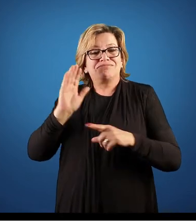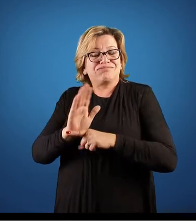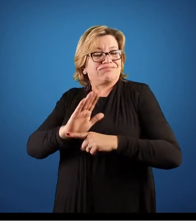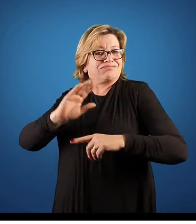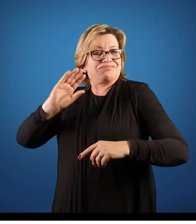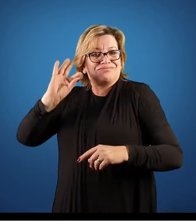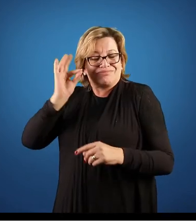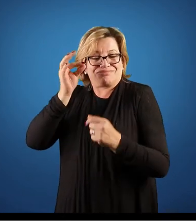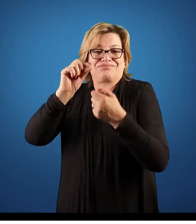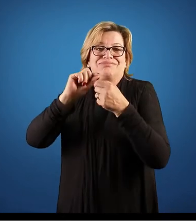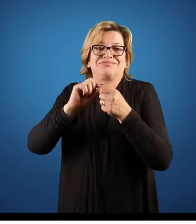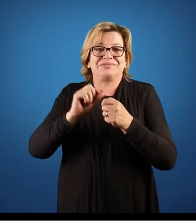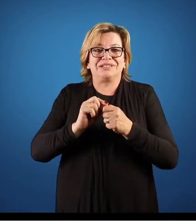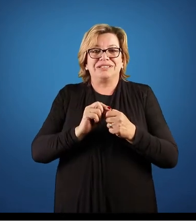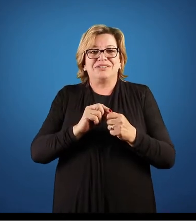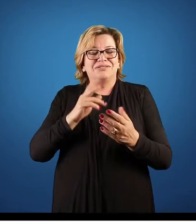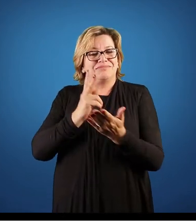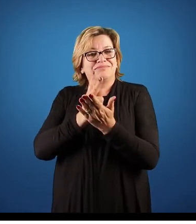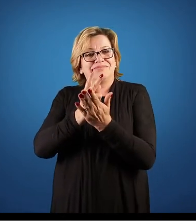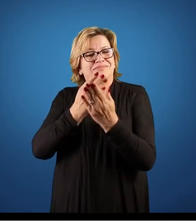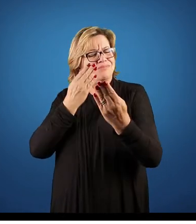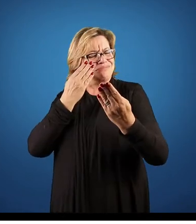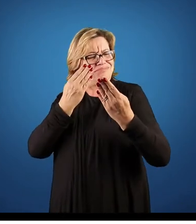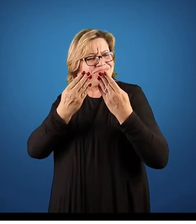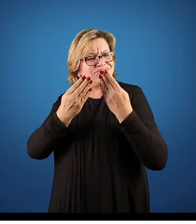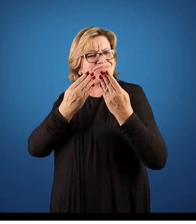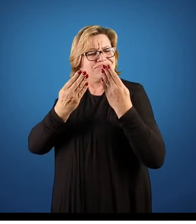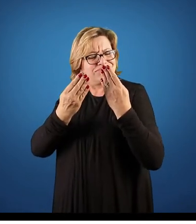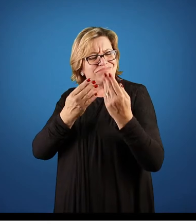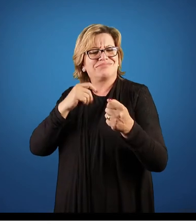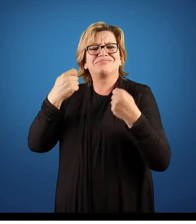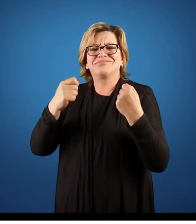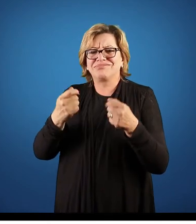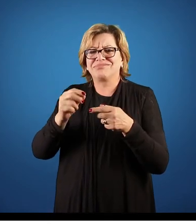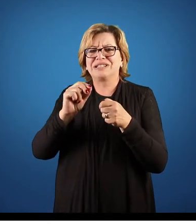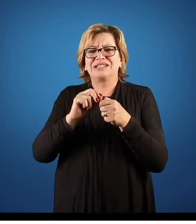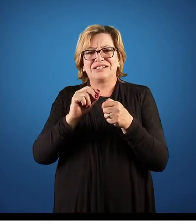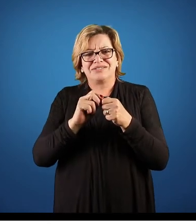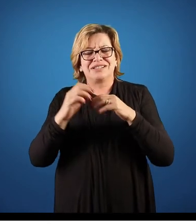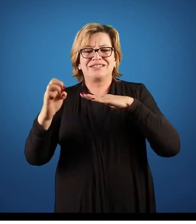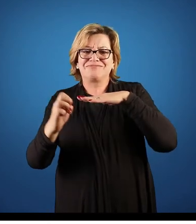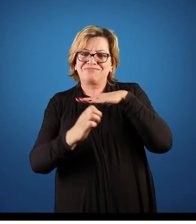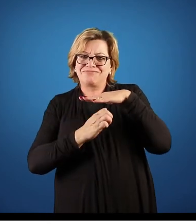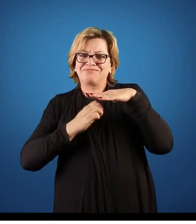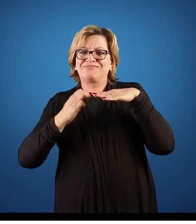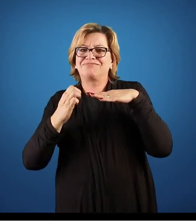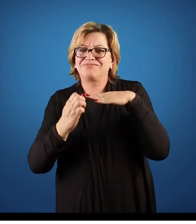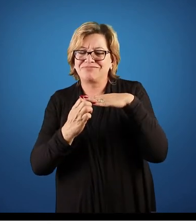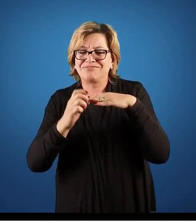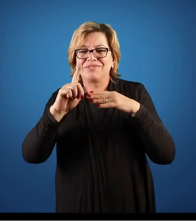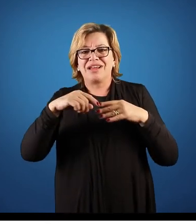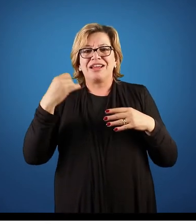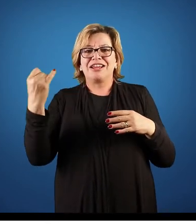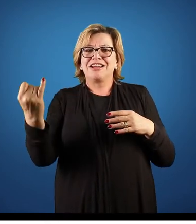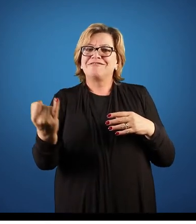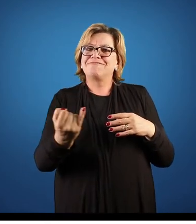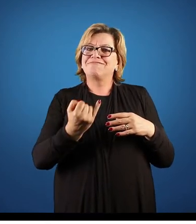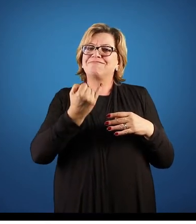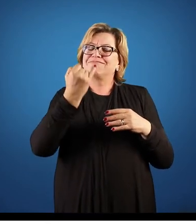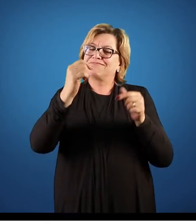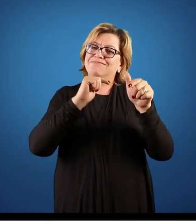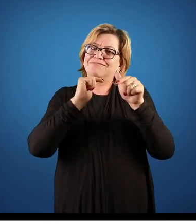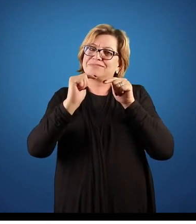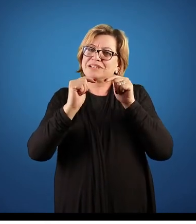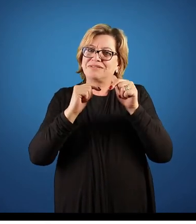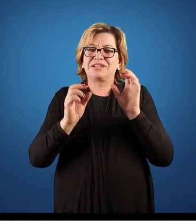análise organizacional, ela deve ser cíclica dentro das organizações. É muito interessante a gente trabalhar com relação a